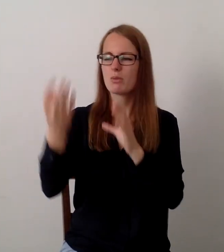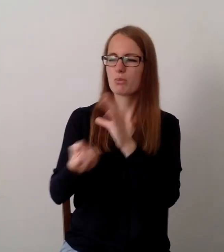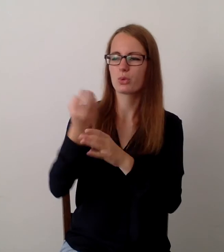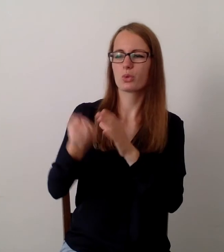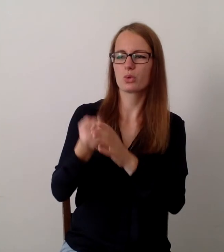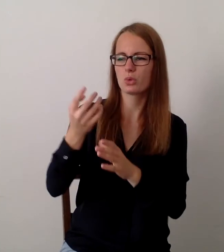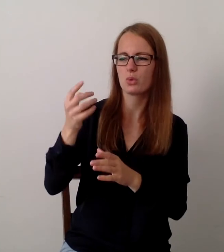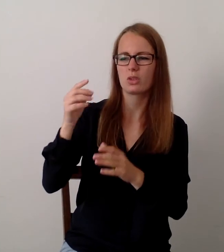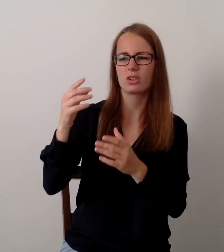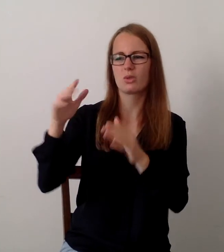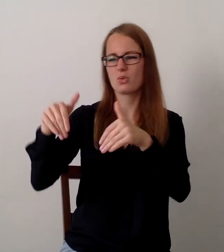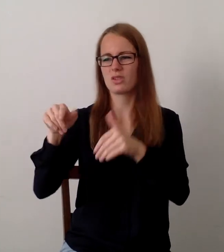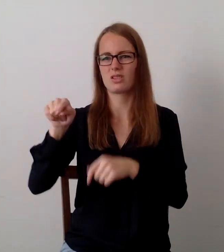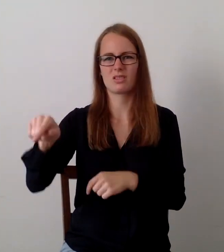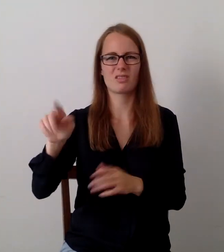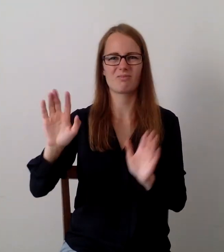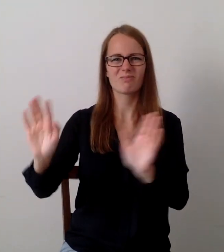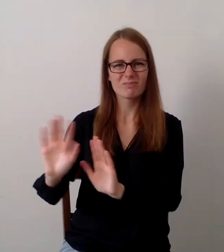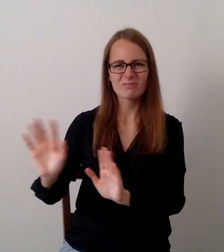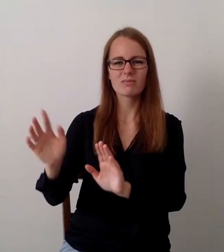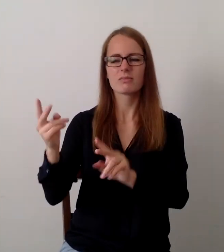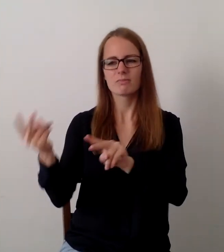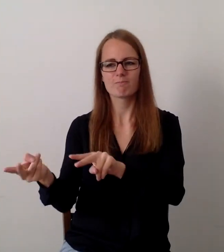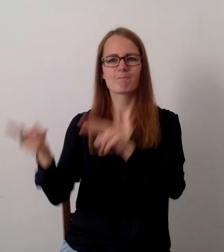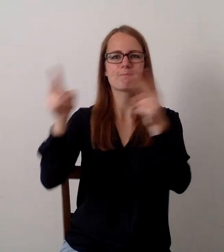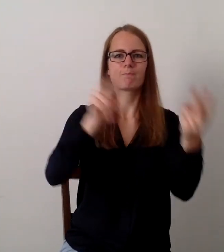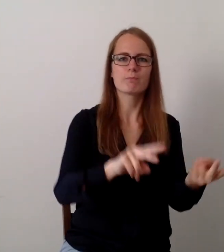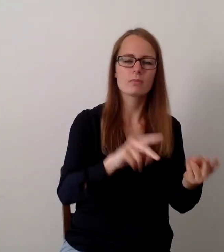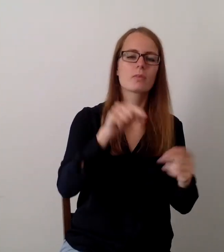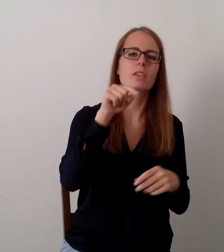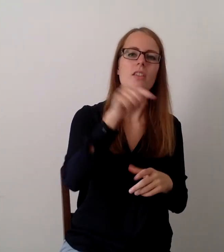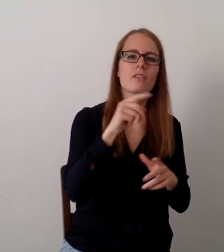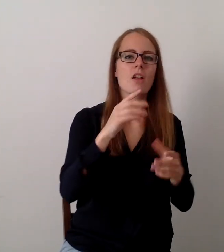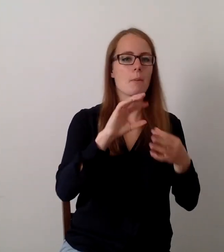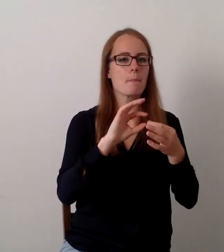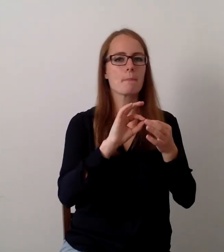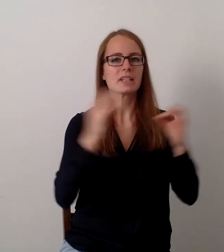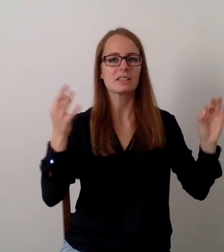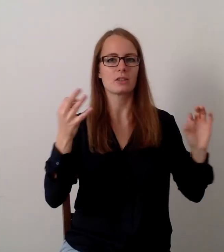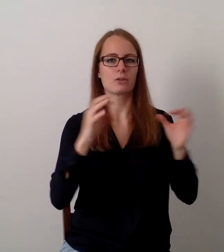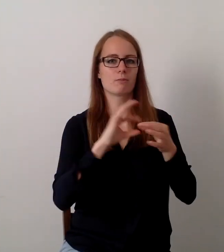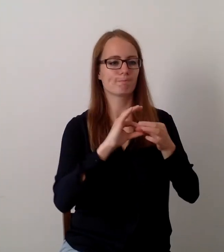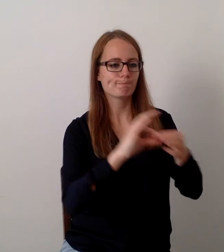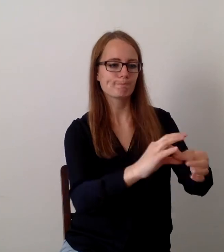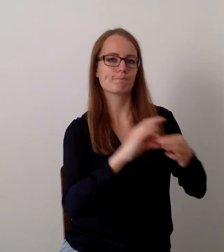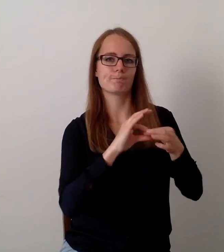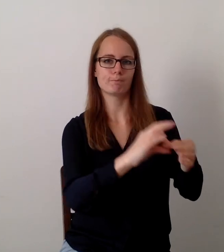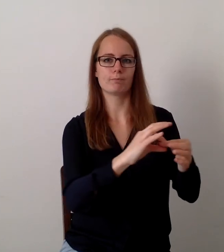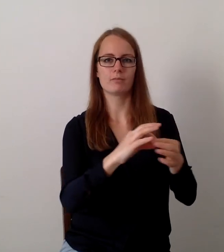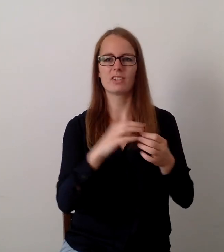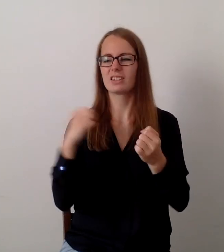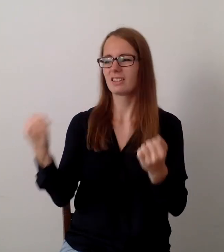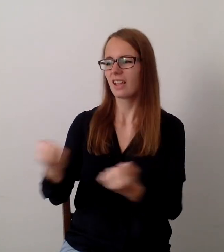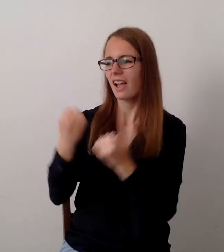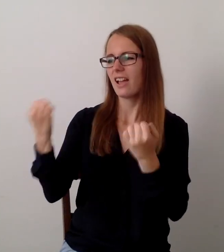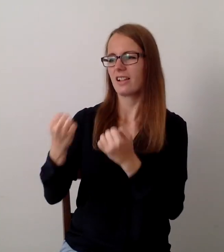vielmehr in die Richtung von Beziehungsdenken, weg von Training und Dressur, vielmehr in die Richtung von